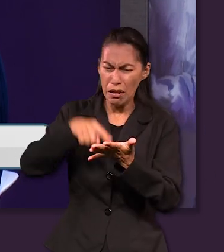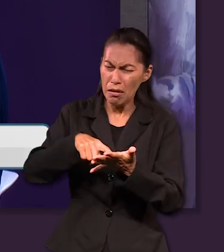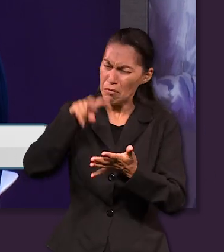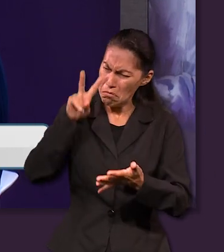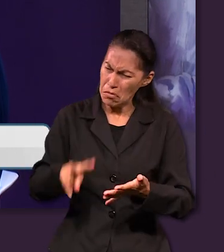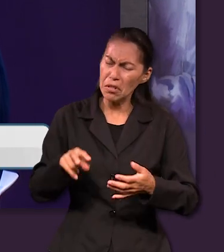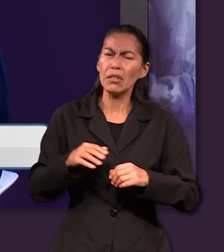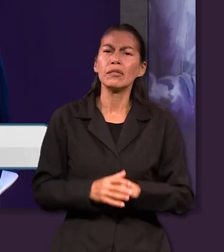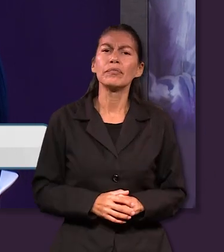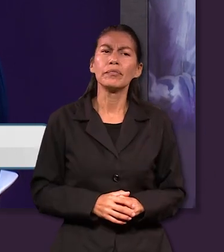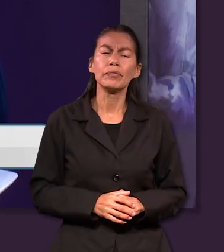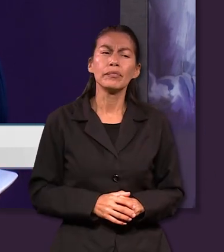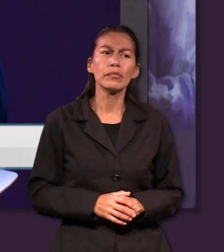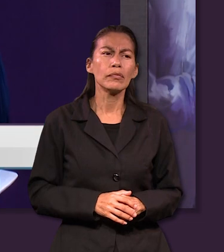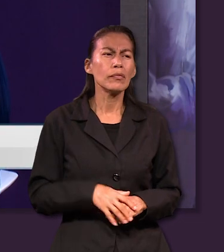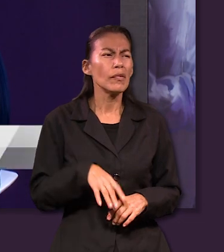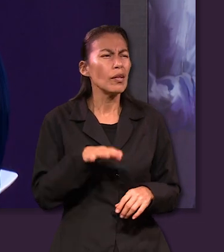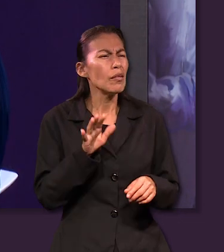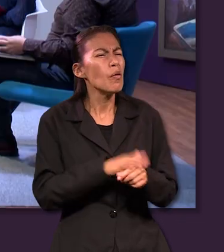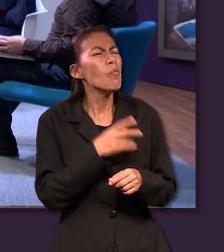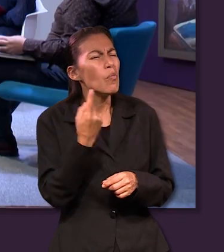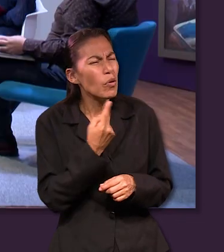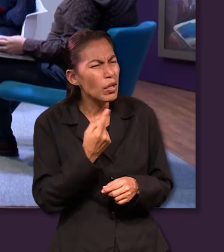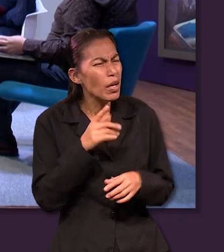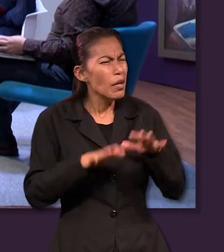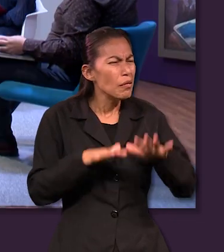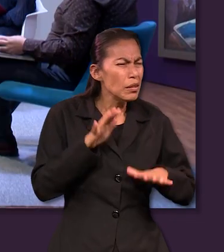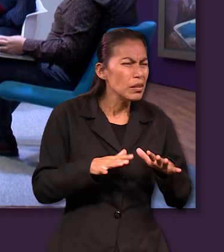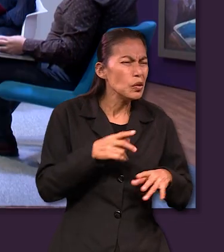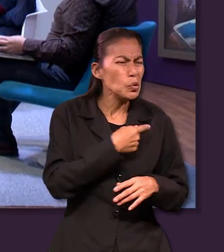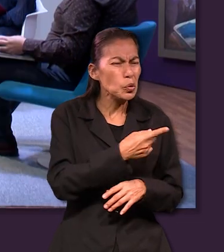y a Moisés sus siervos? Entonces, ¿por qué es tan difícil a veces confiar en Dios?